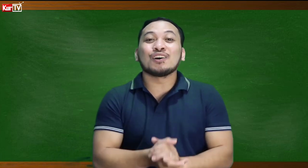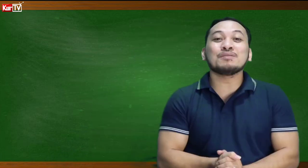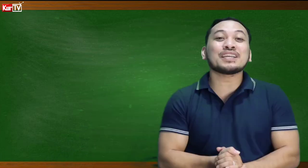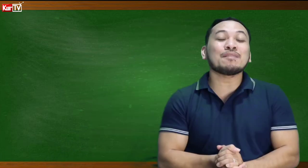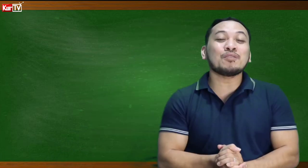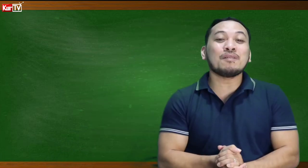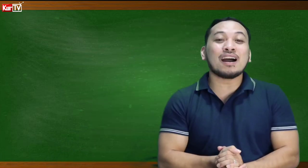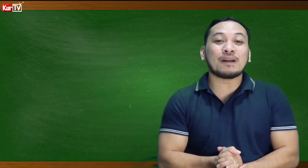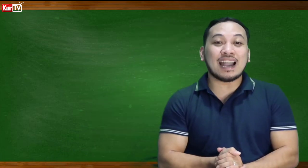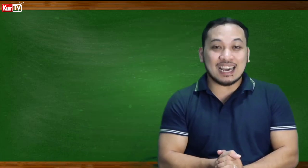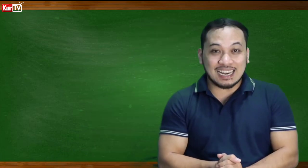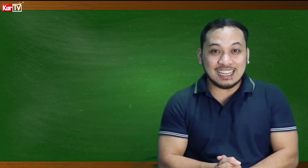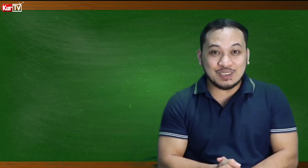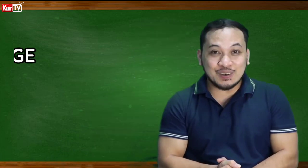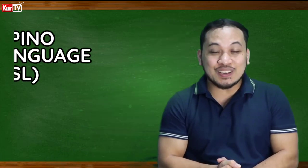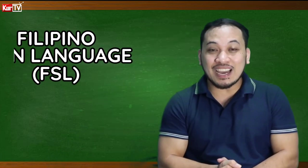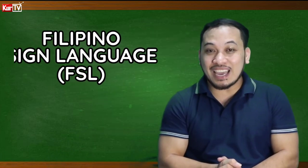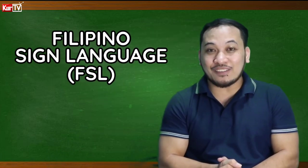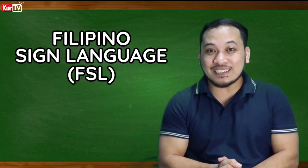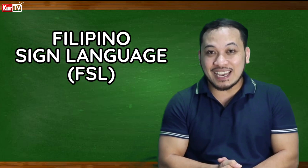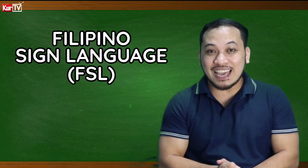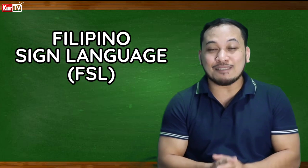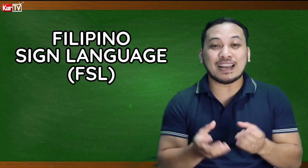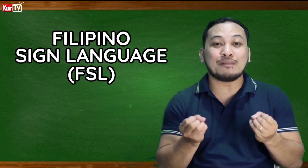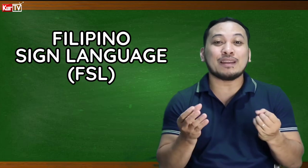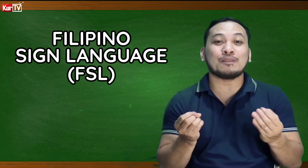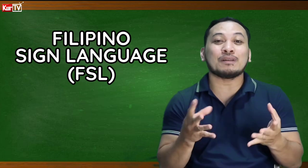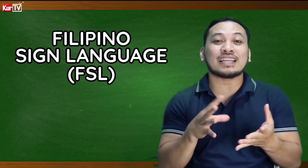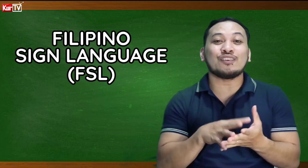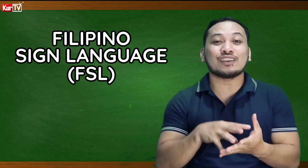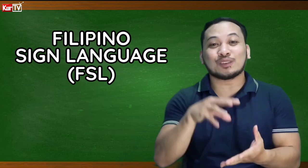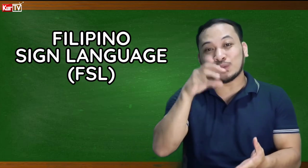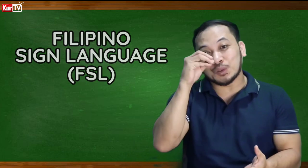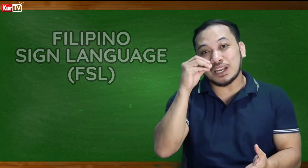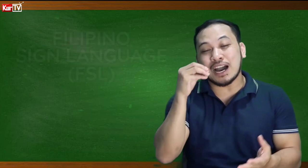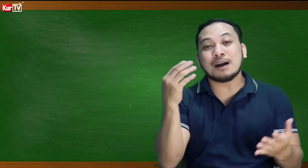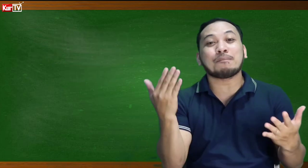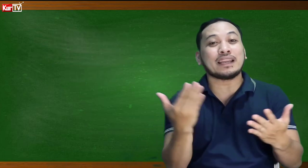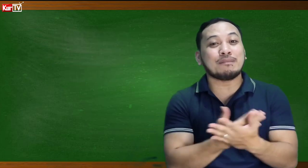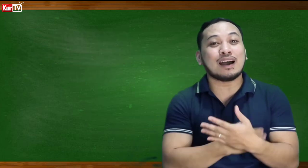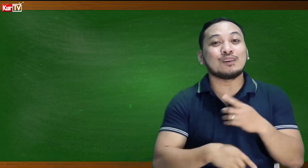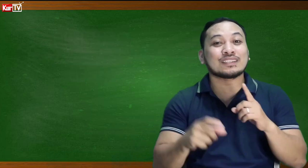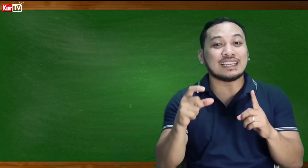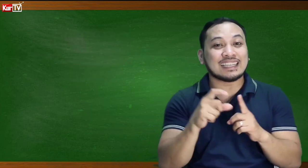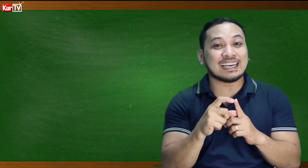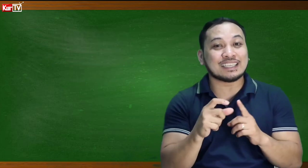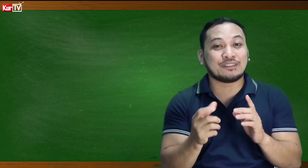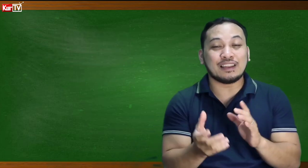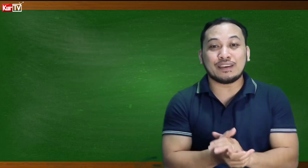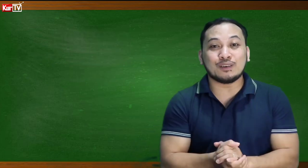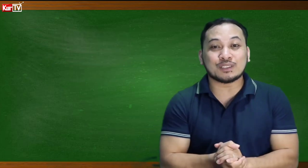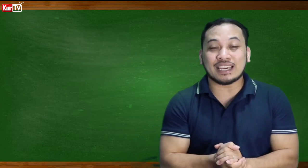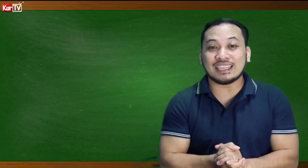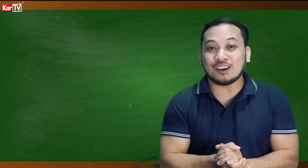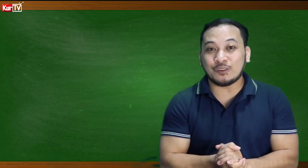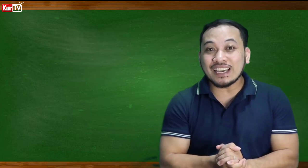Kumusta na po ba ang pag-aaralin nyo ng FSL? Marami na po ba tayong natutunang panibagong salita sa Filipino Sign Language?